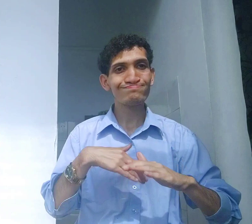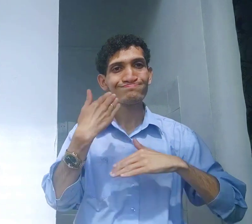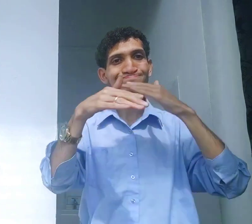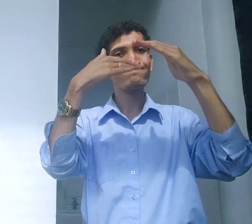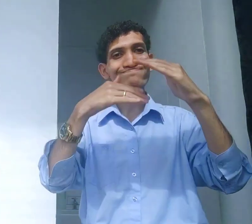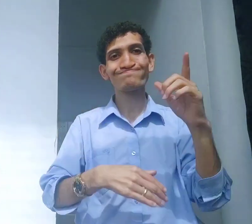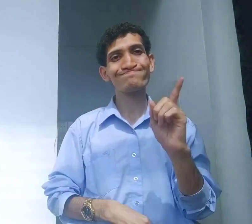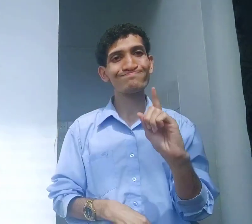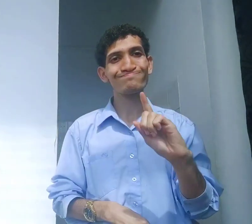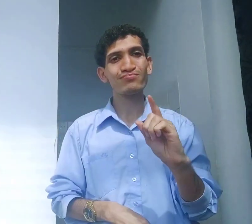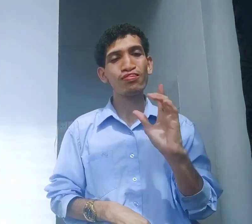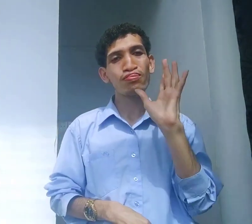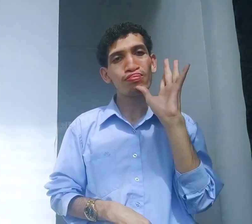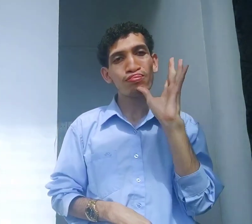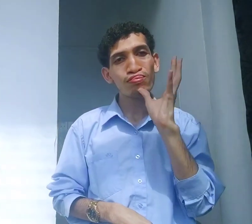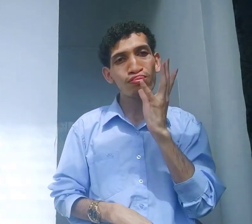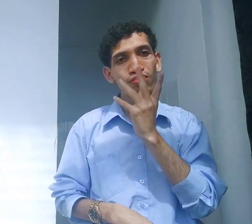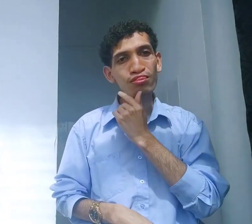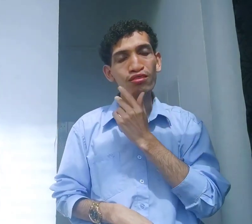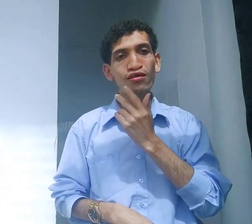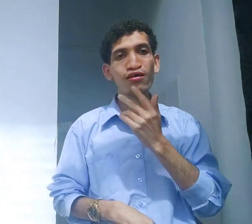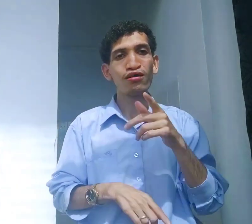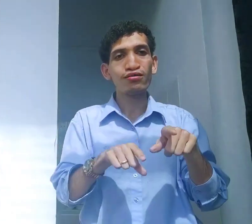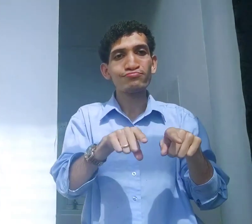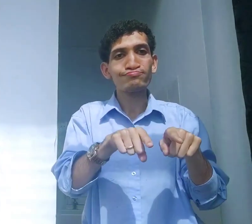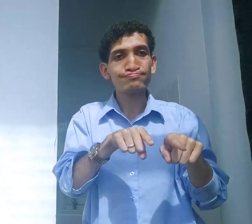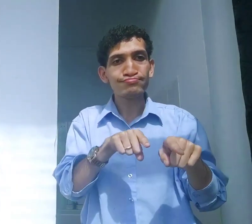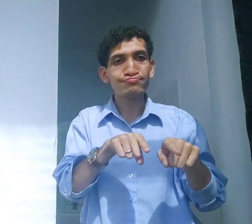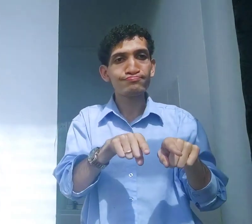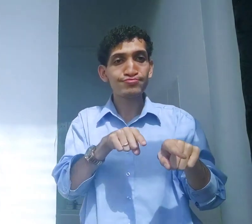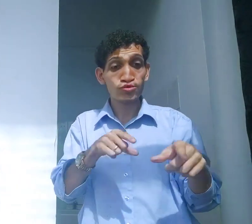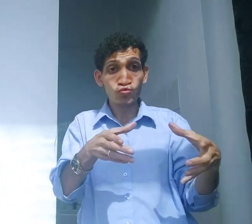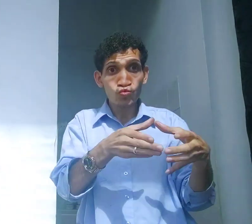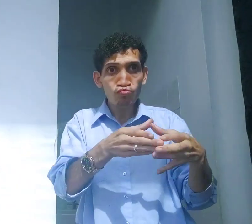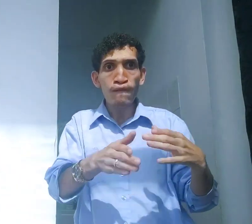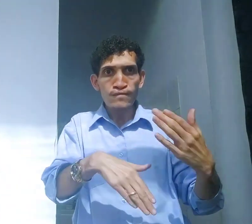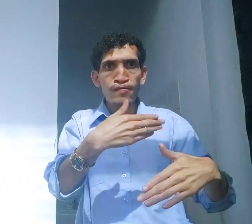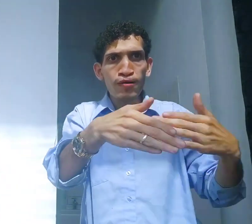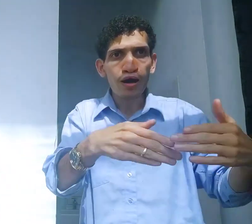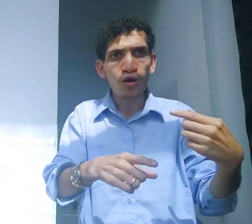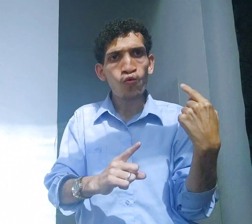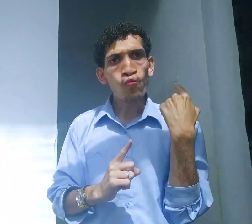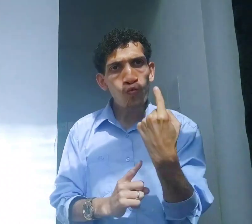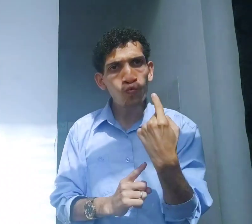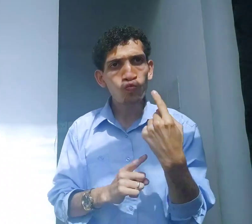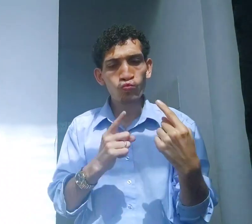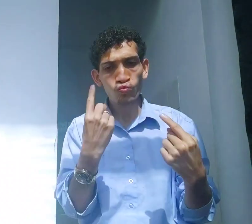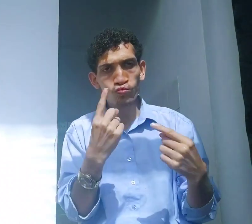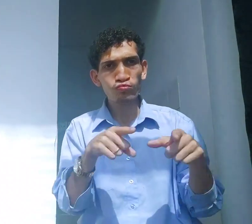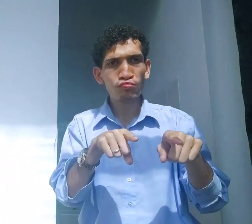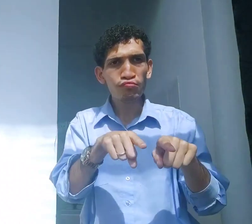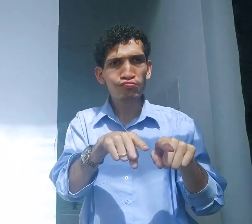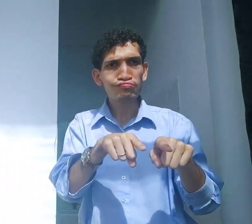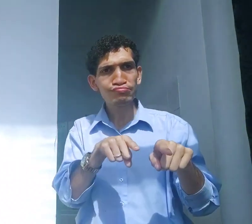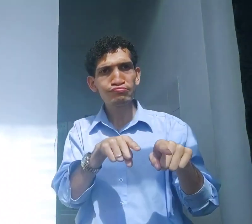pessoa, desenvolver não. Demorar, estar para trás. Uma desenvolver e um,